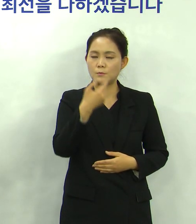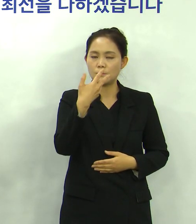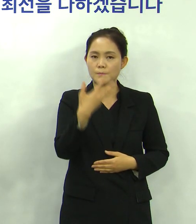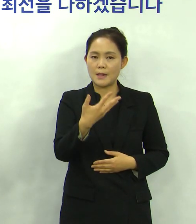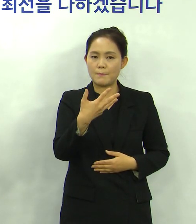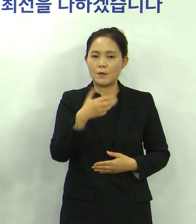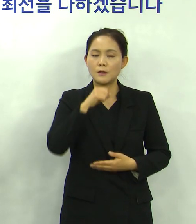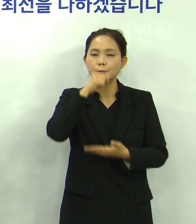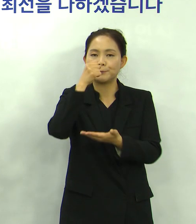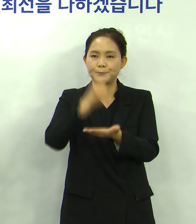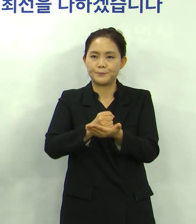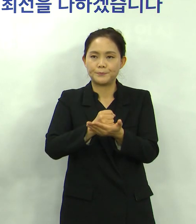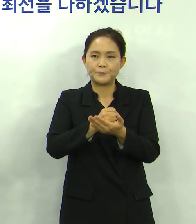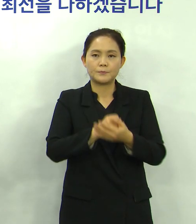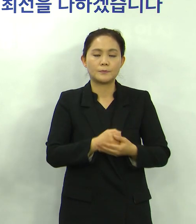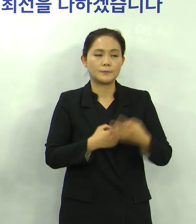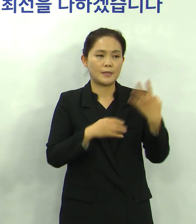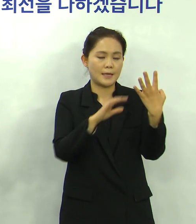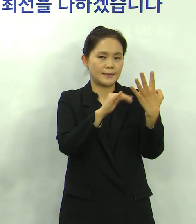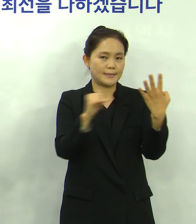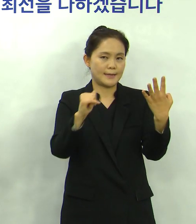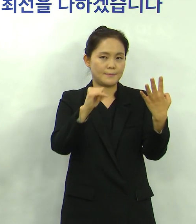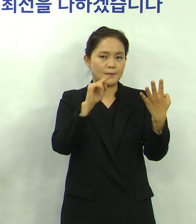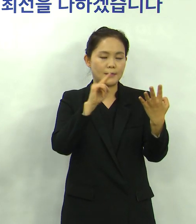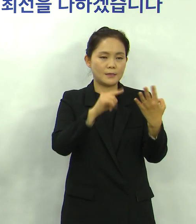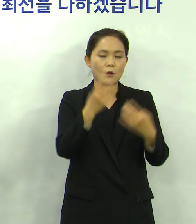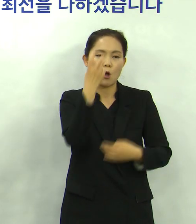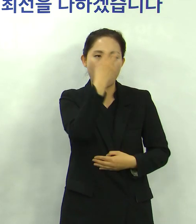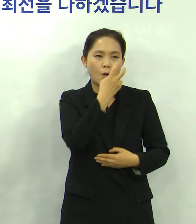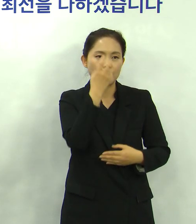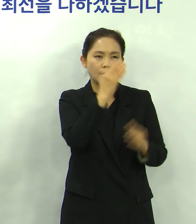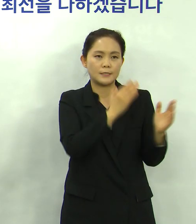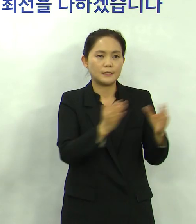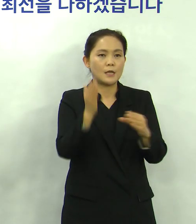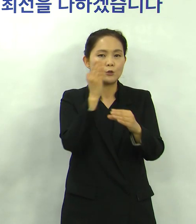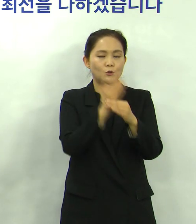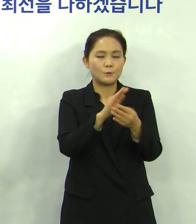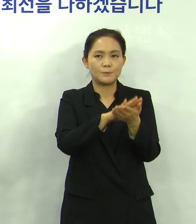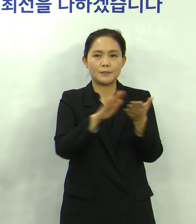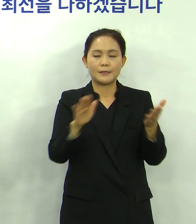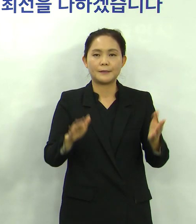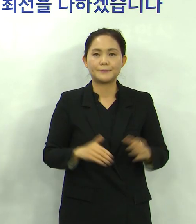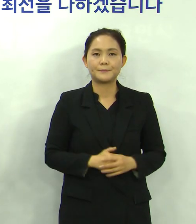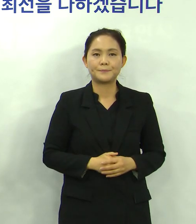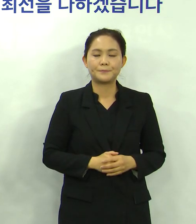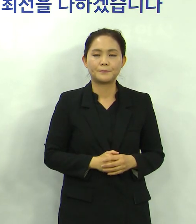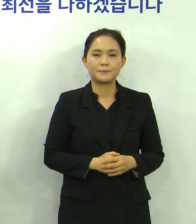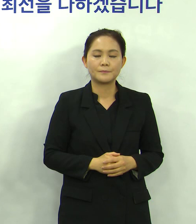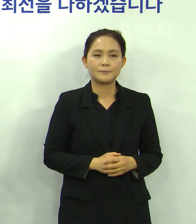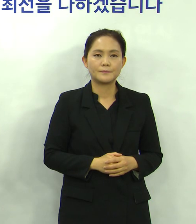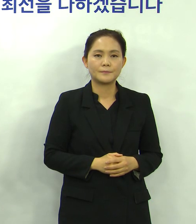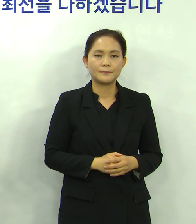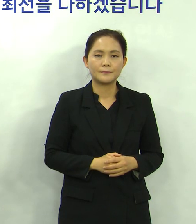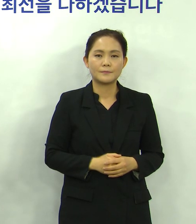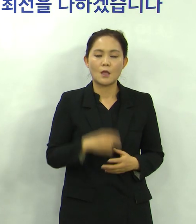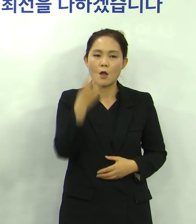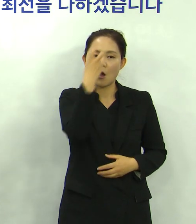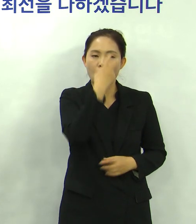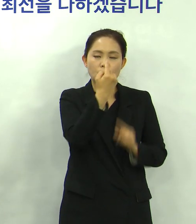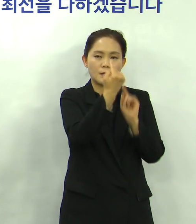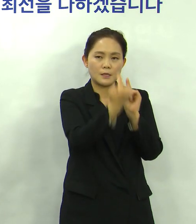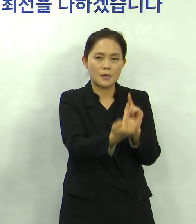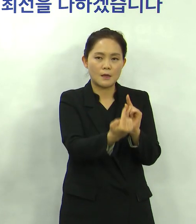음성으로 나타났으며 4명에 대해서는 검사가 진행 중에 있습니다 시는 또 검사